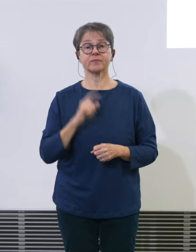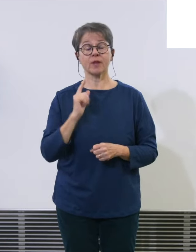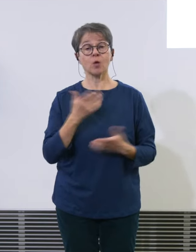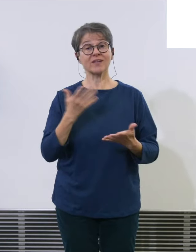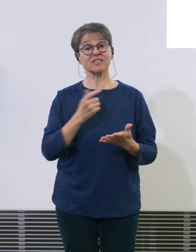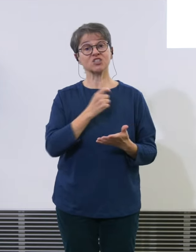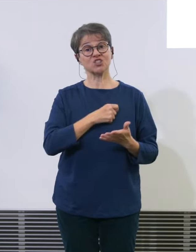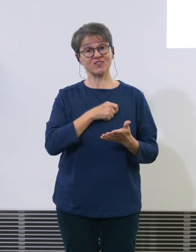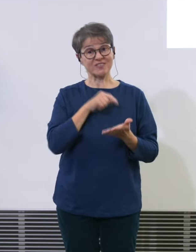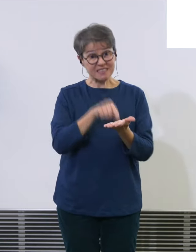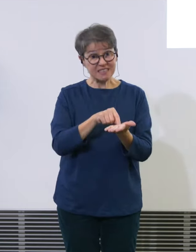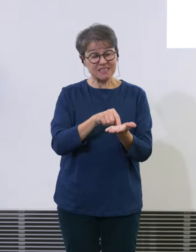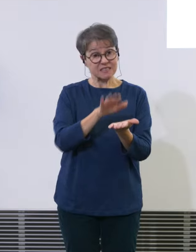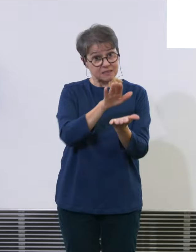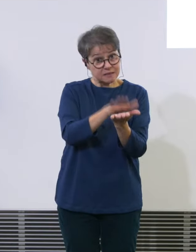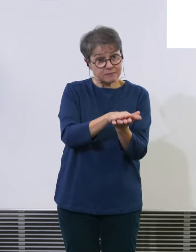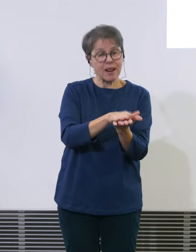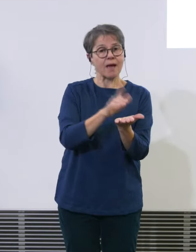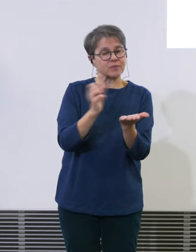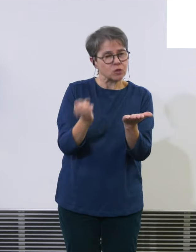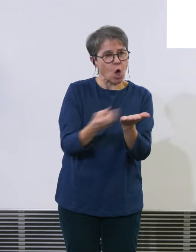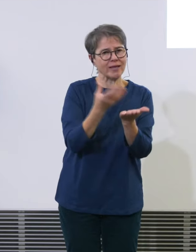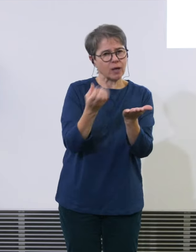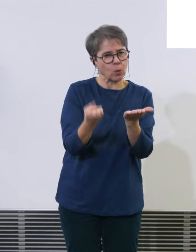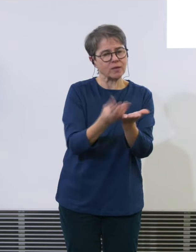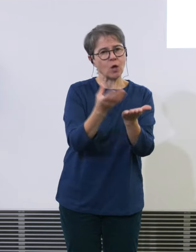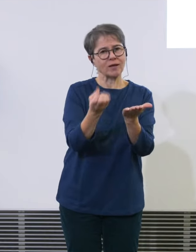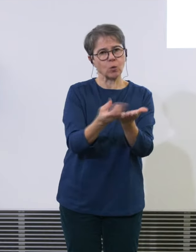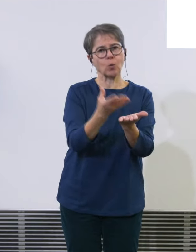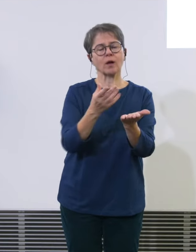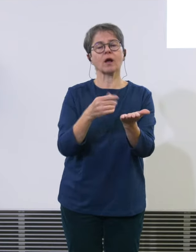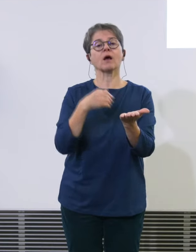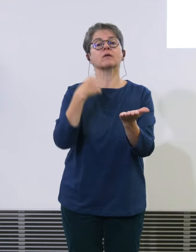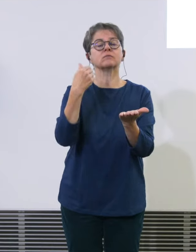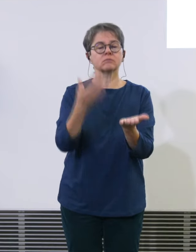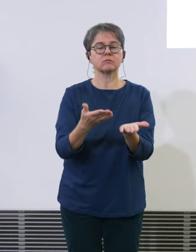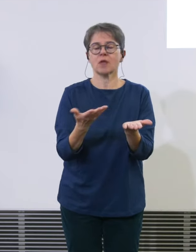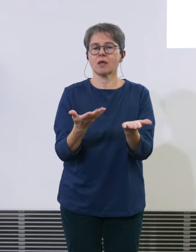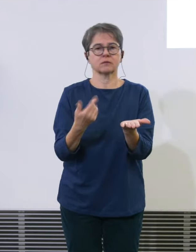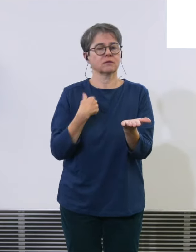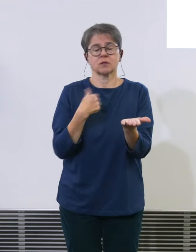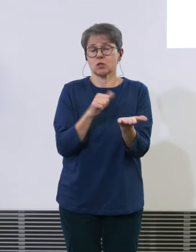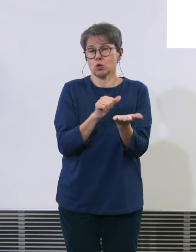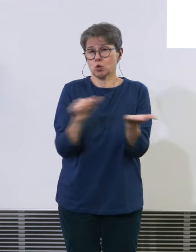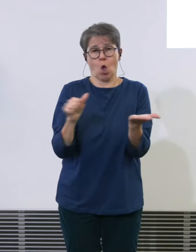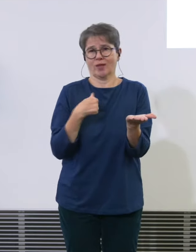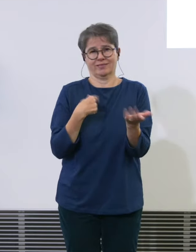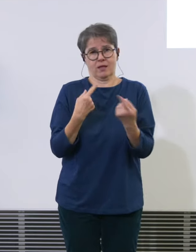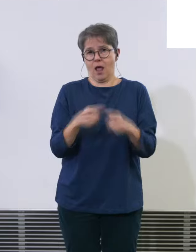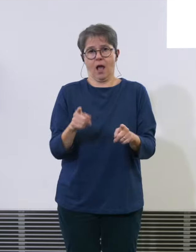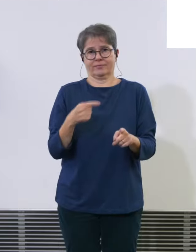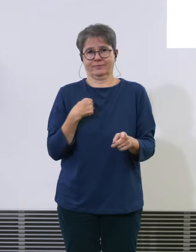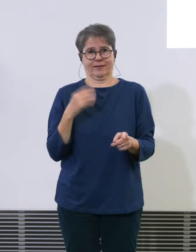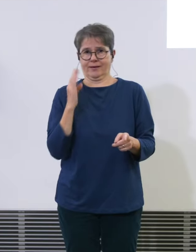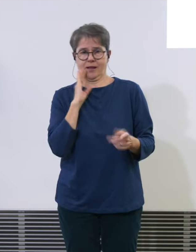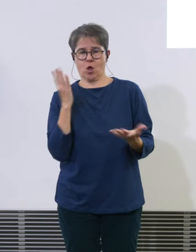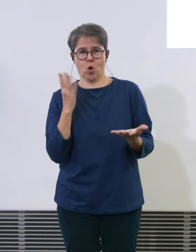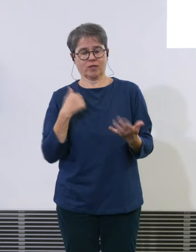Flotternerneuerung festhalten was sie macht ich habe noch nie etwas anderes gehört und das freut mich auch wenn sie an dieser Flotternerneuerung